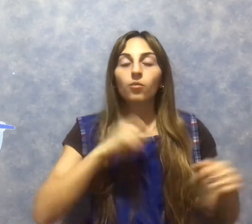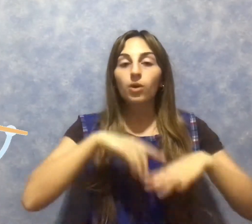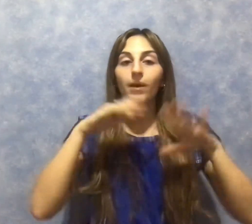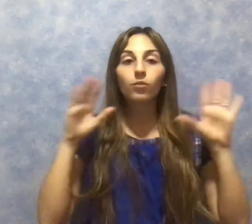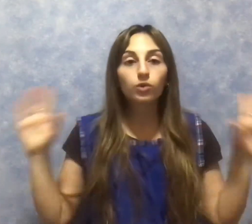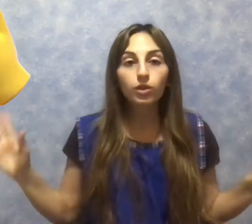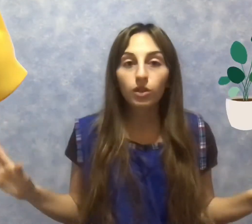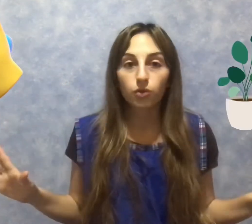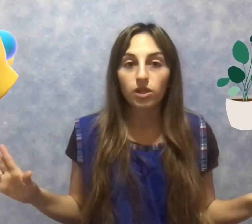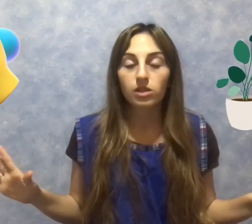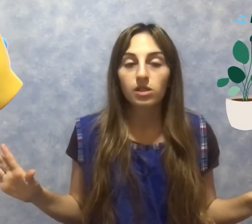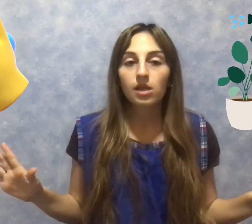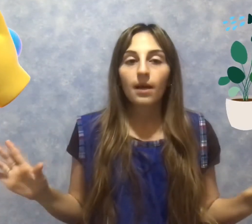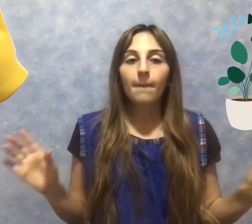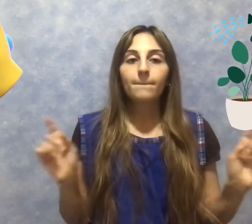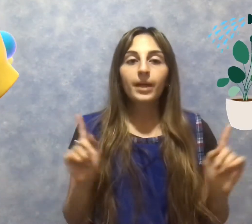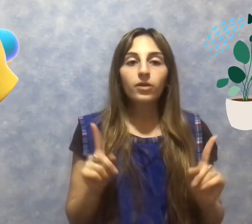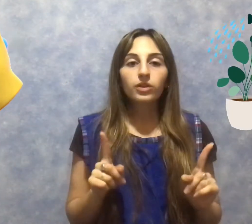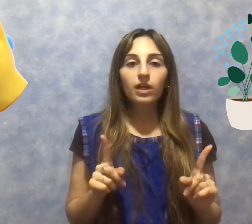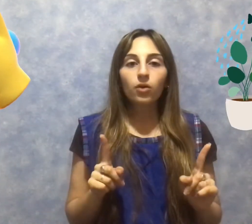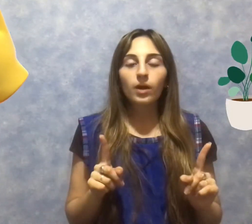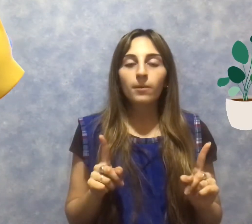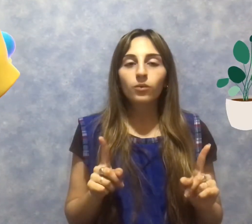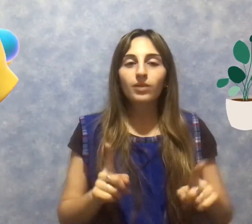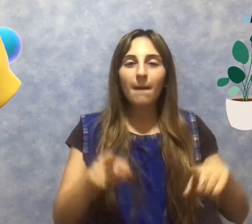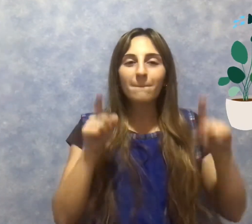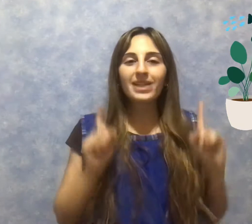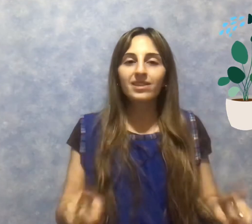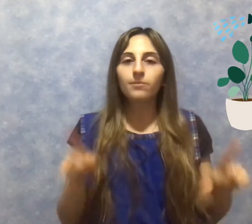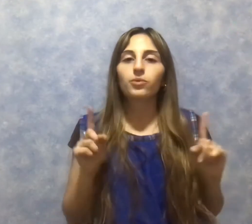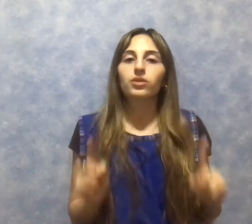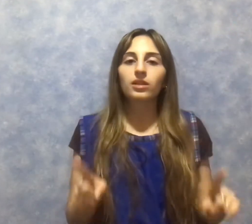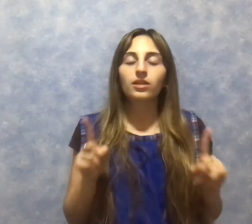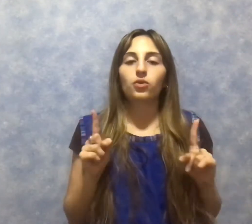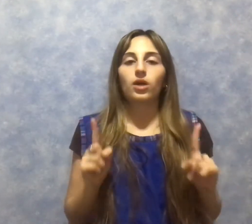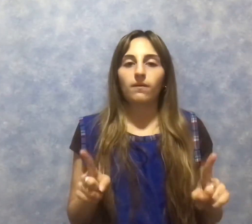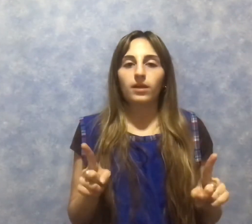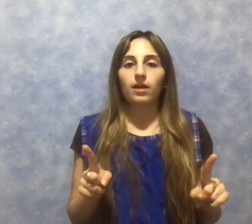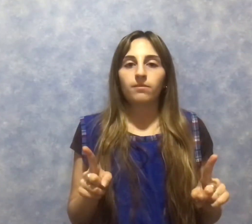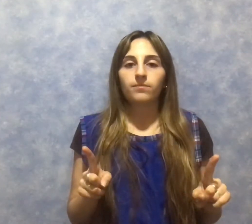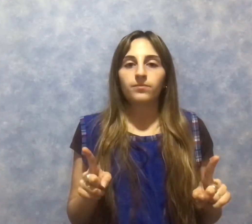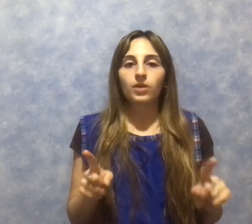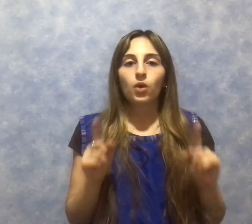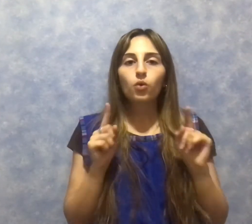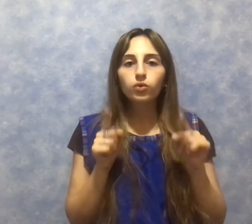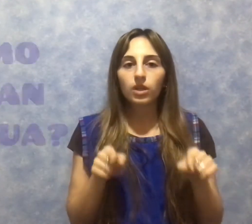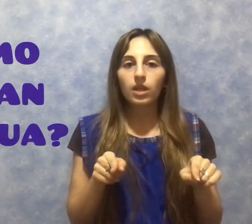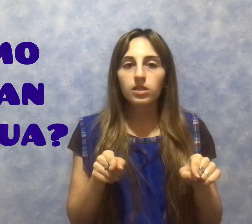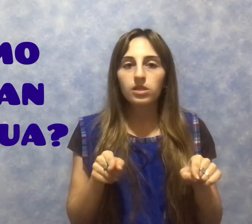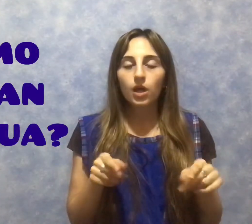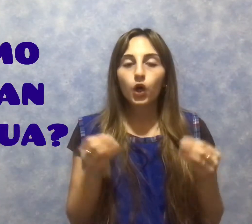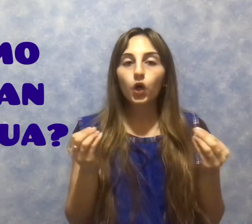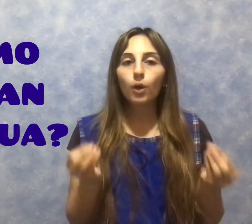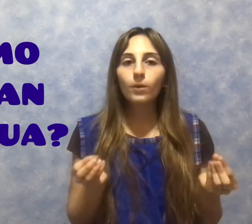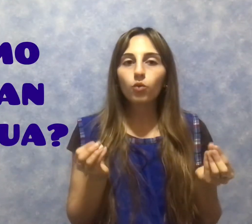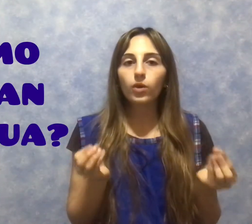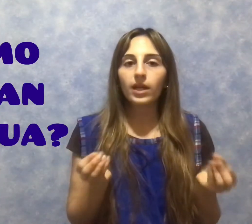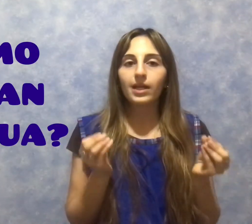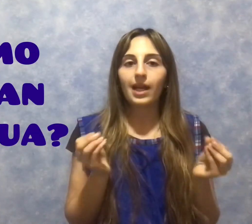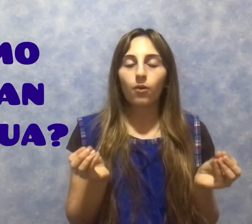bueno, para un montón de cosas. Pero tengo una pregunta más importante todavía. Ustedes, ¿cómo cuidan el agua?